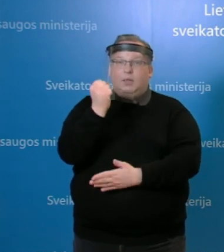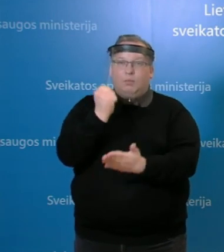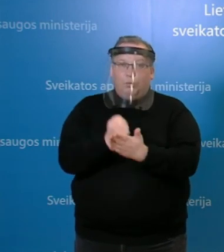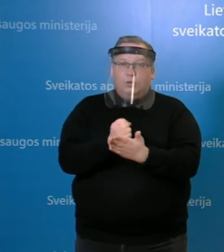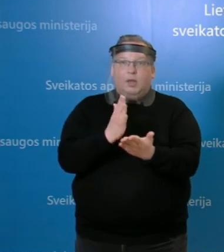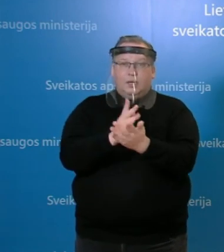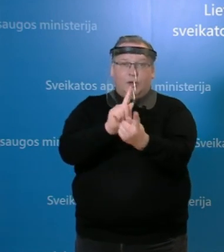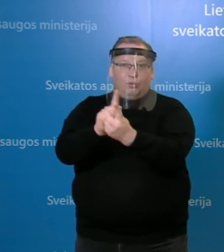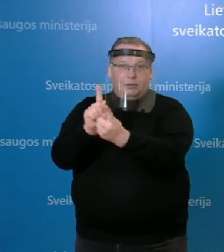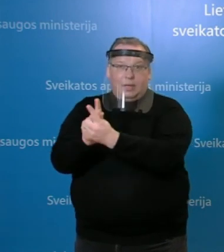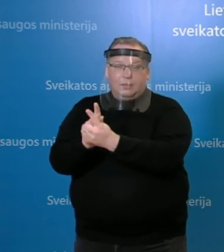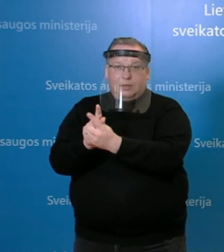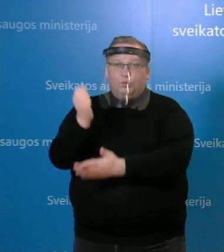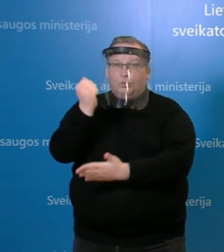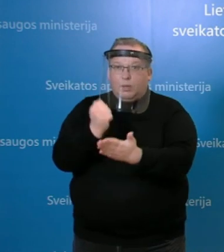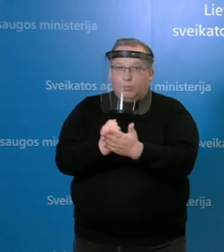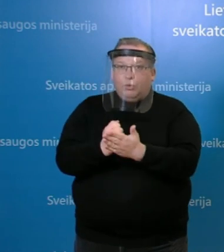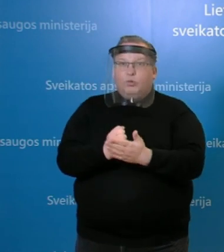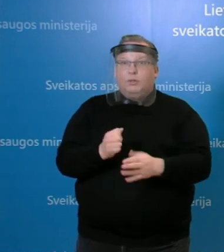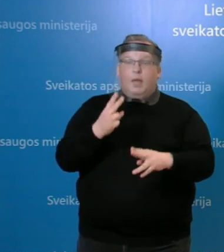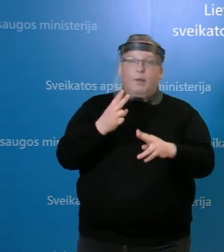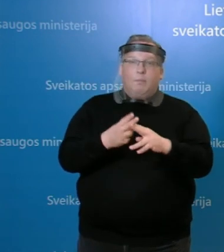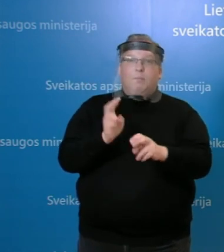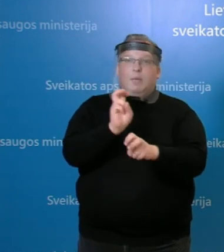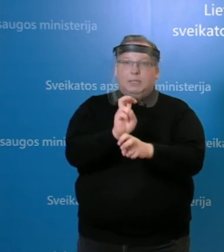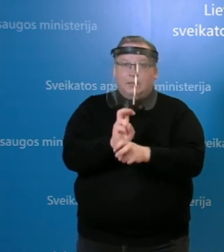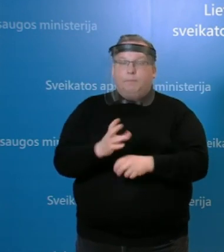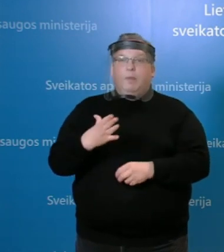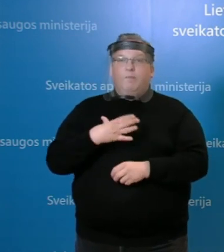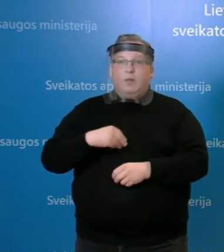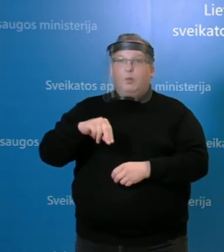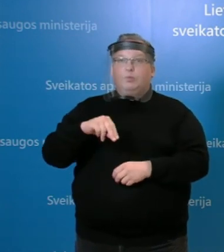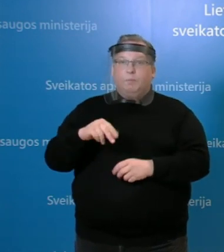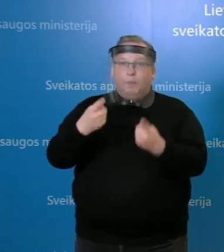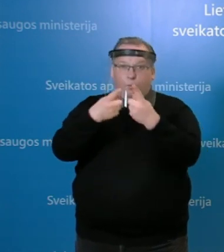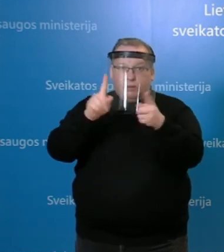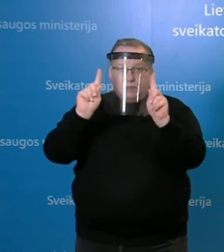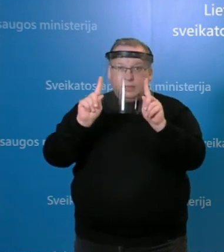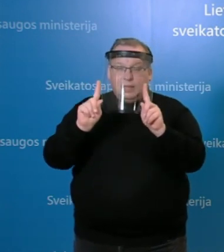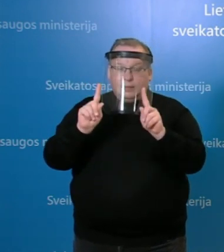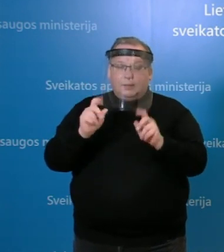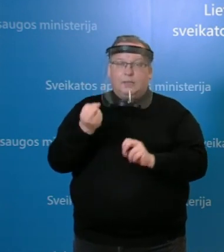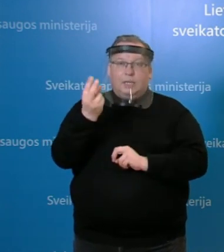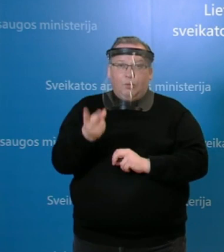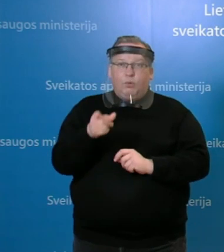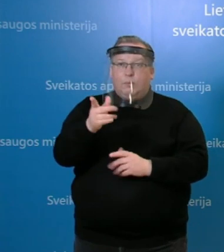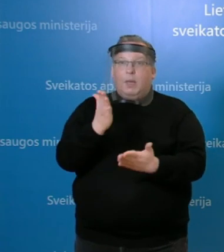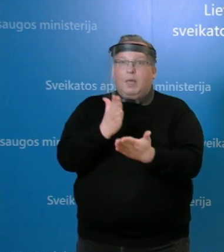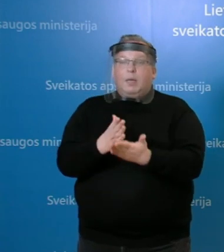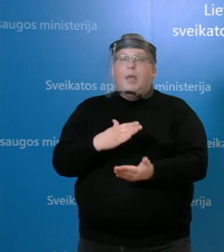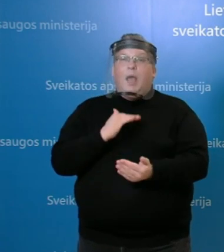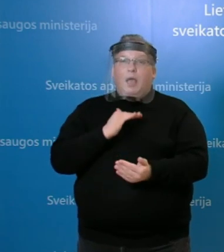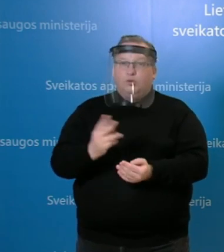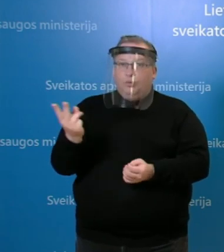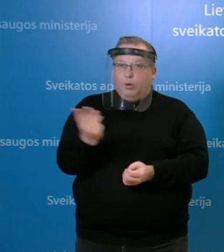ar yra ir pacientais? Tai iš tikrųjų, kalbant apie Respublikinės Vilnius universitetinės ligoninės atvejus, tai jie labai aiškiai bu